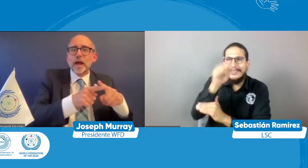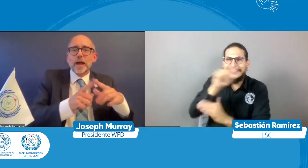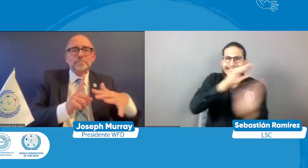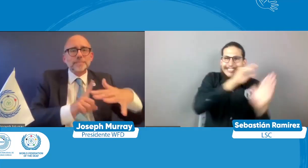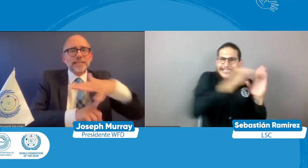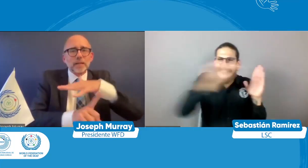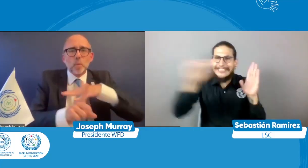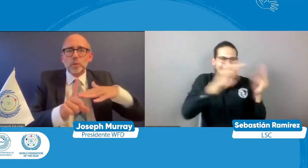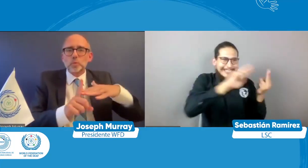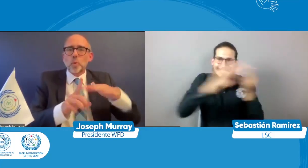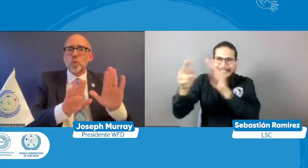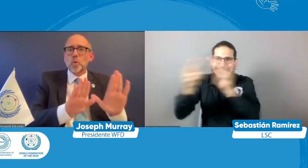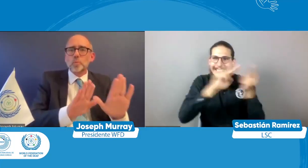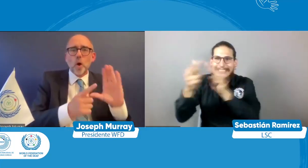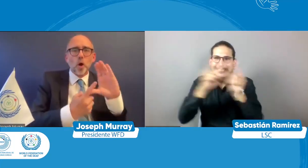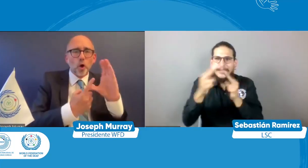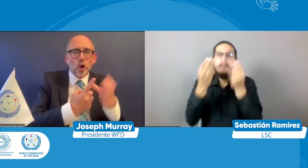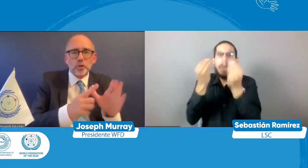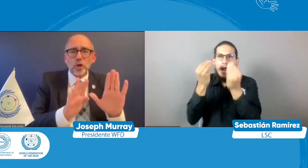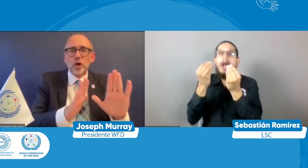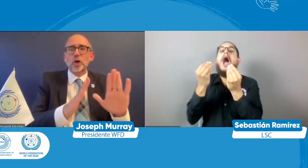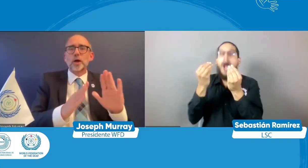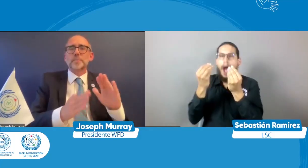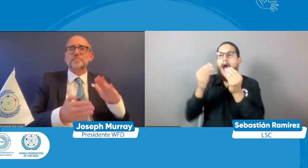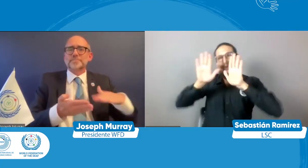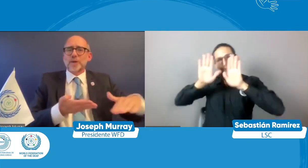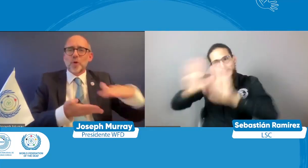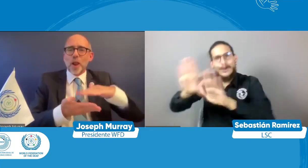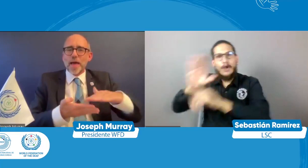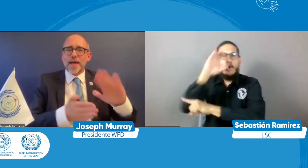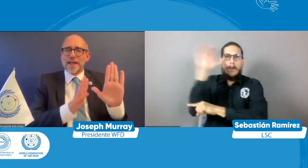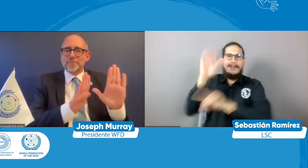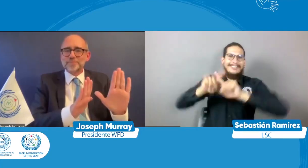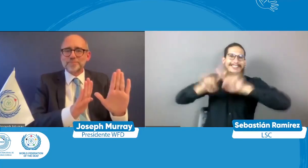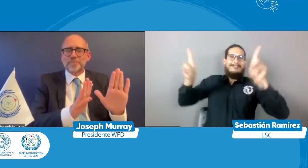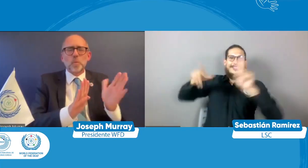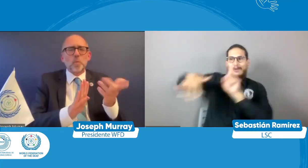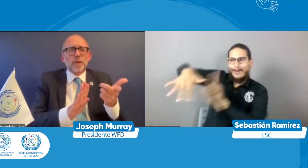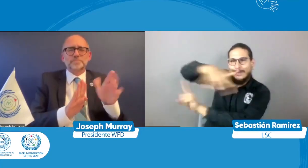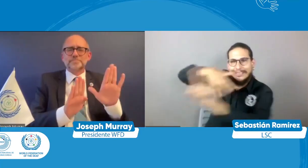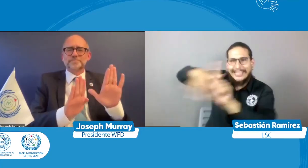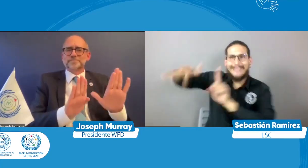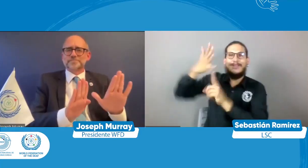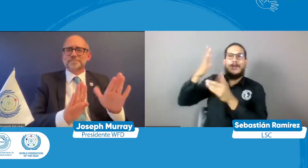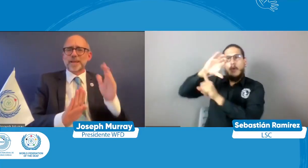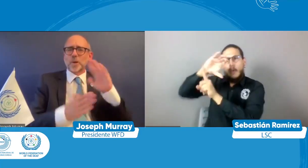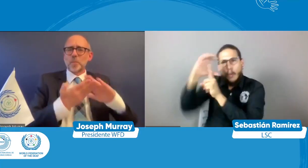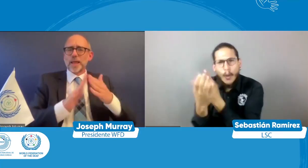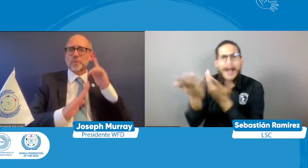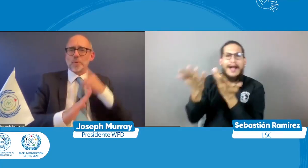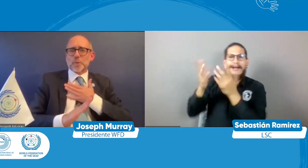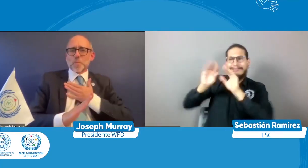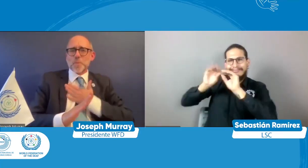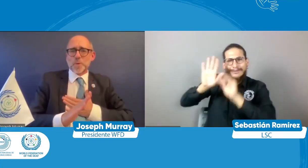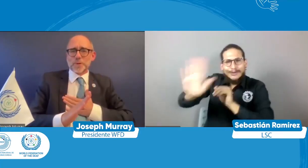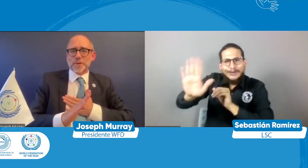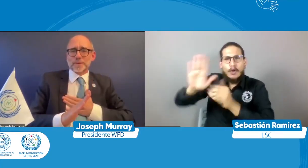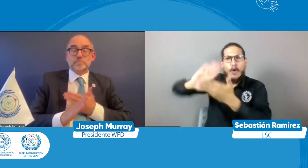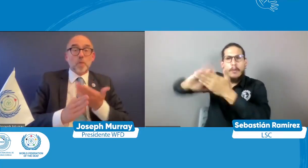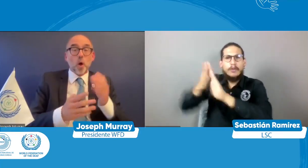lo ha hecho Colombia efectivamente pues cada país tiene sus particularidades tiene su cultura cada